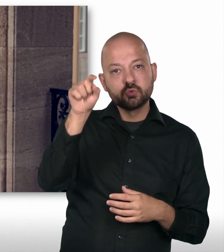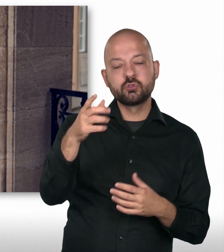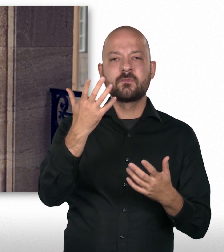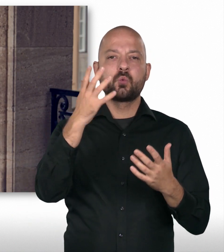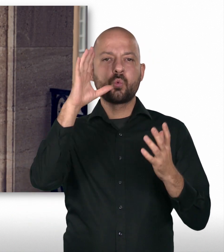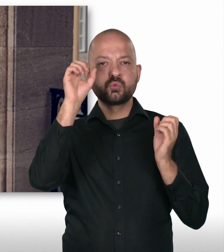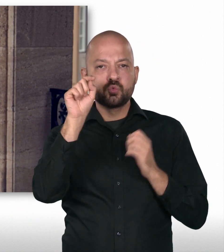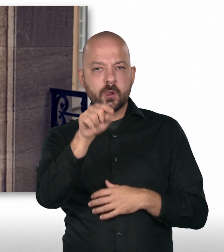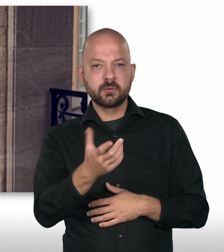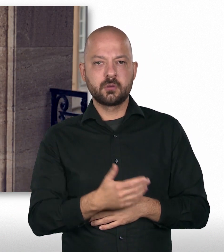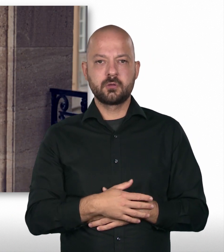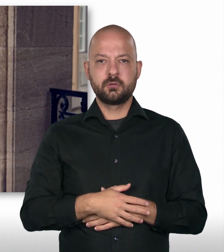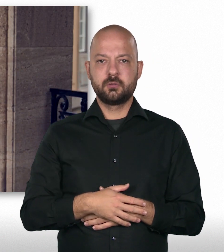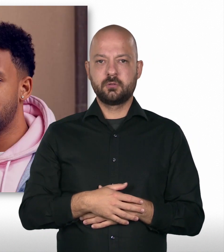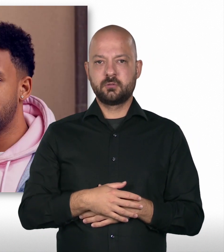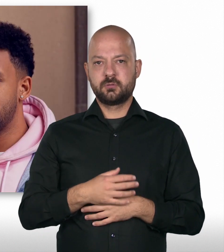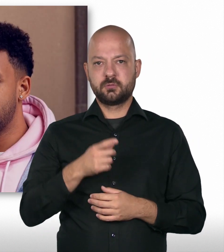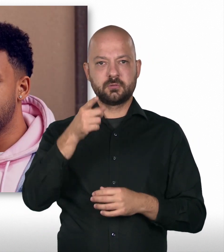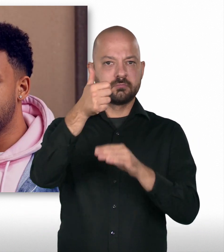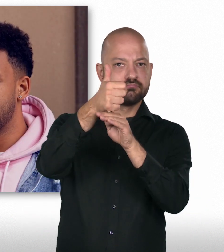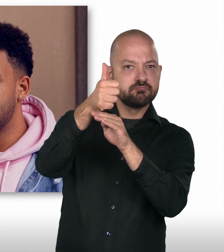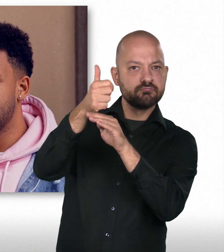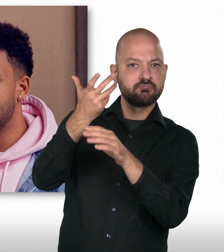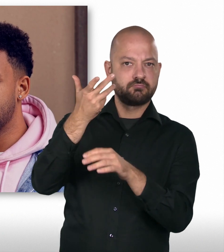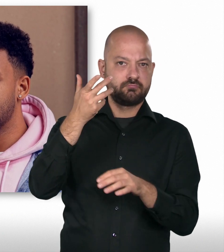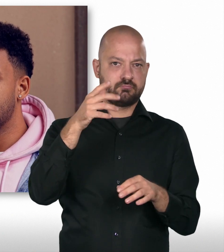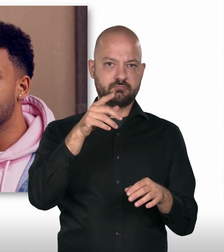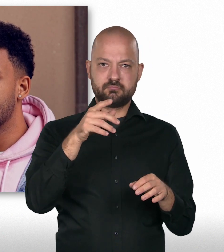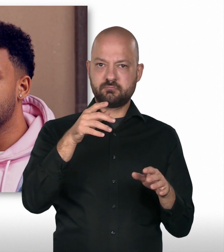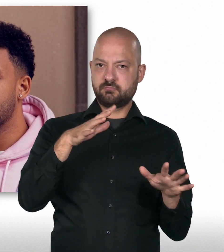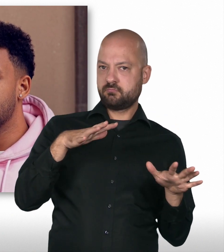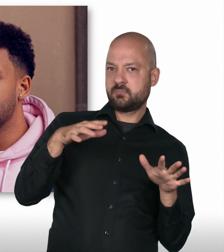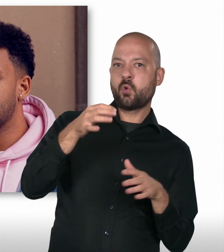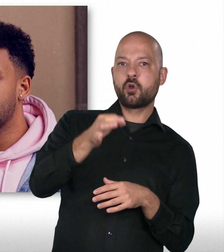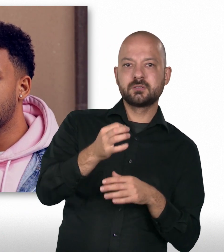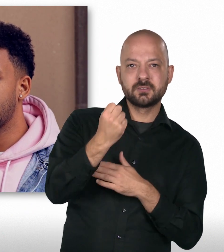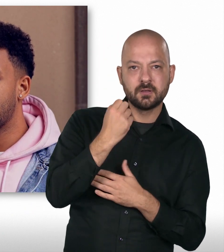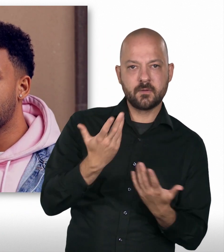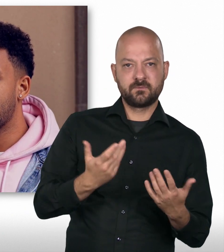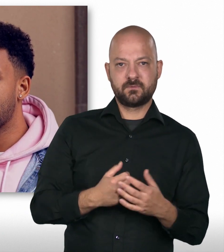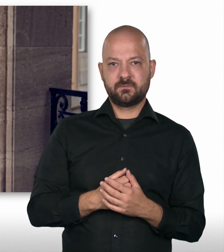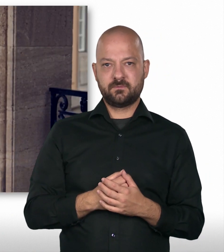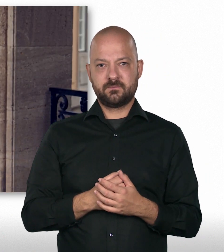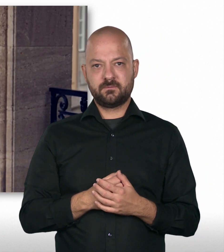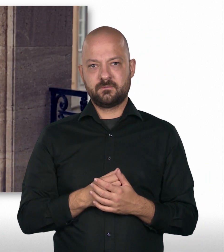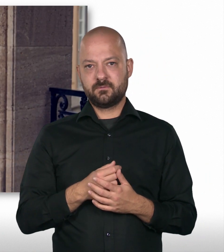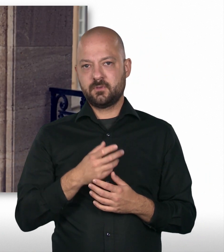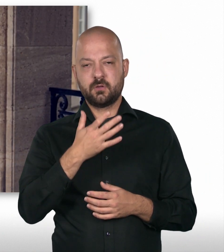dass wir an einer Botschaft oder einem Konsulat, einem Generalkonsulat arbeiten und dass wir dann als Führungskräfte auch Verantwortung haben